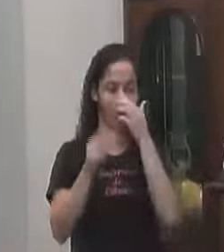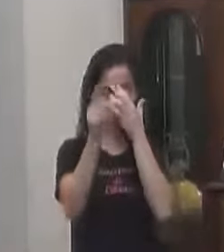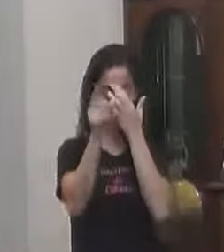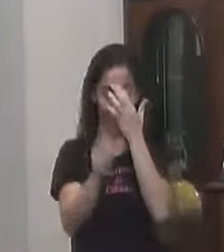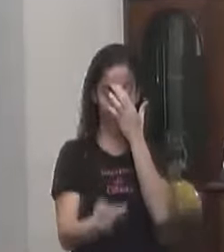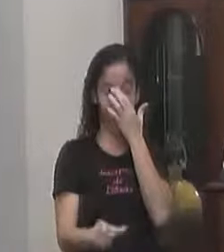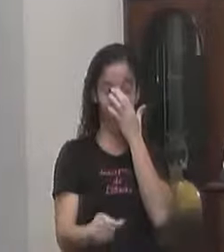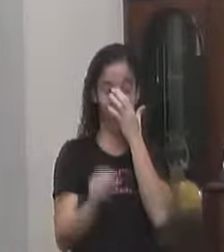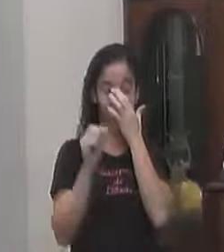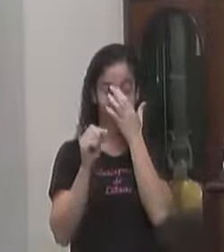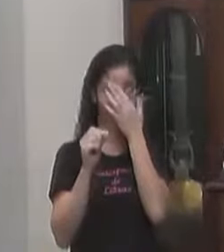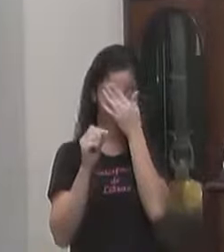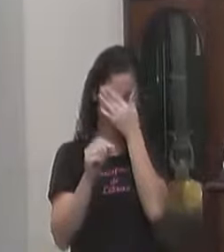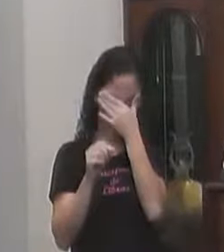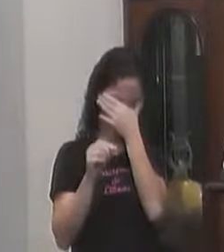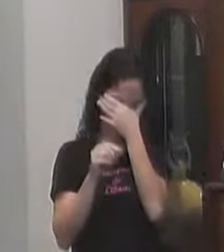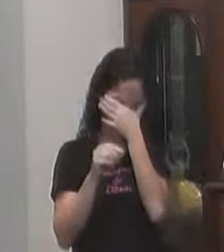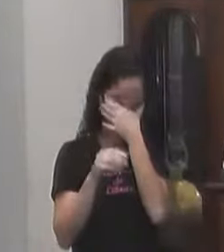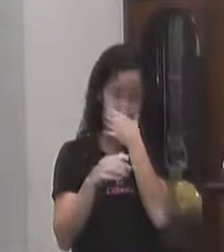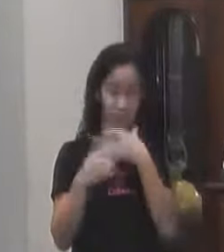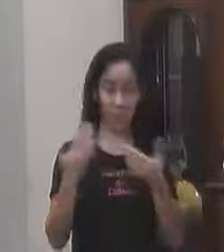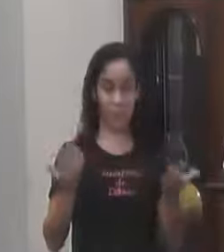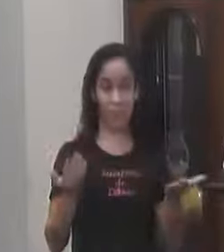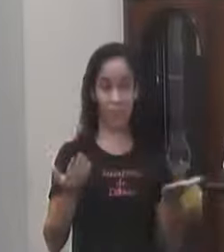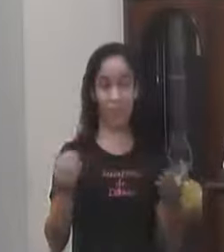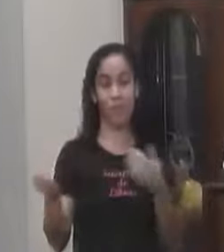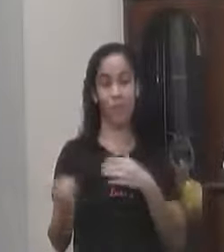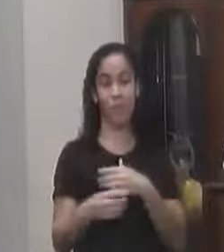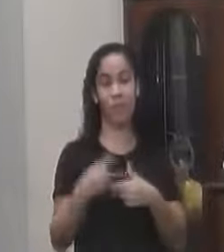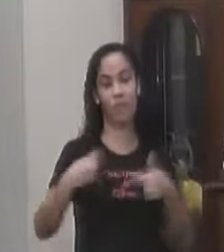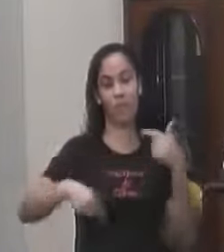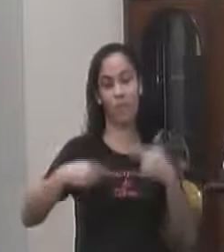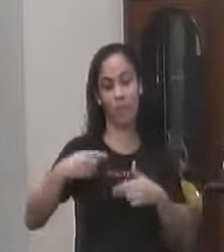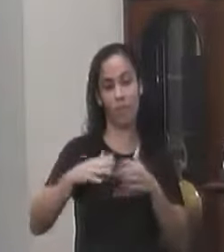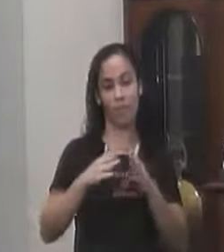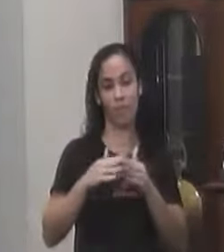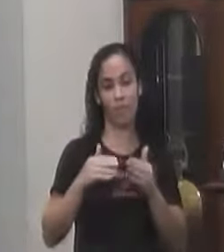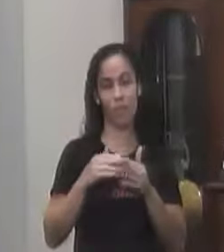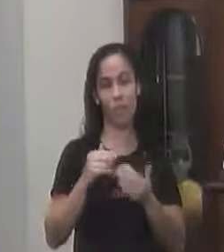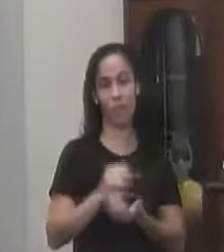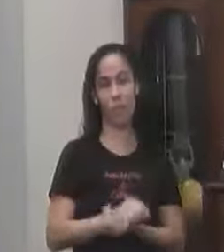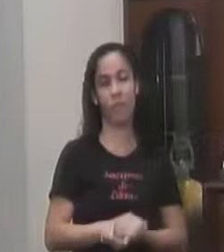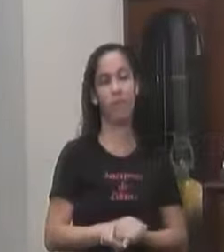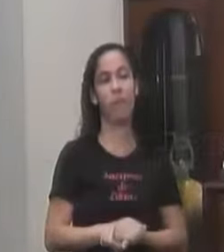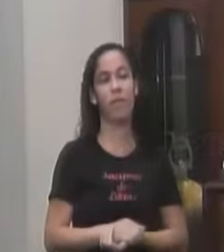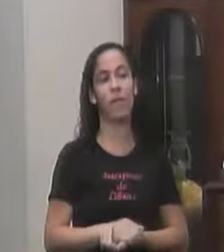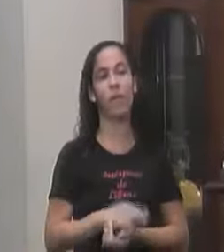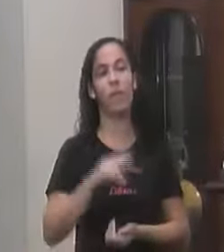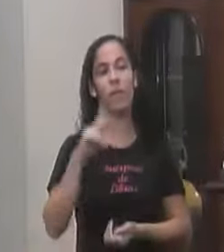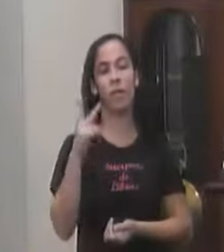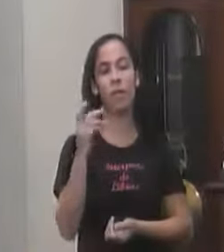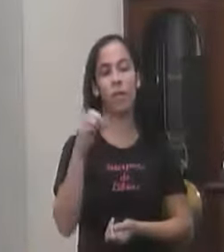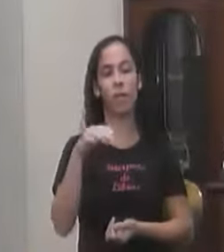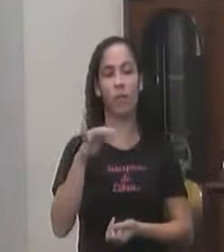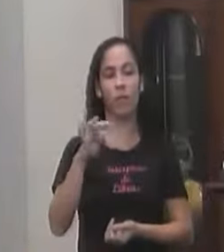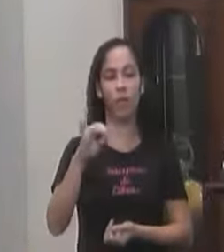Daquilo Que a nova Política Pede Primeiro Honestidade